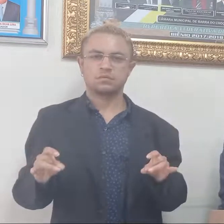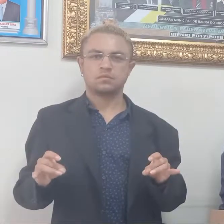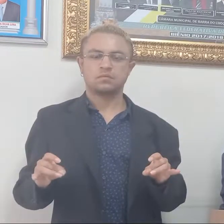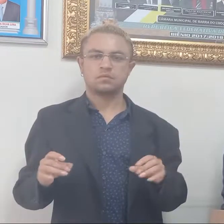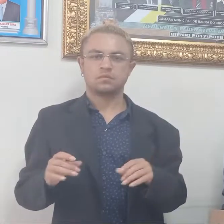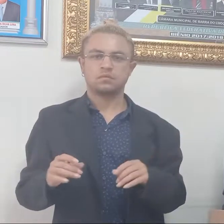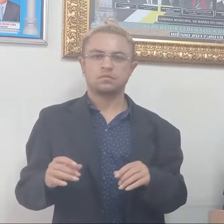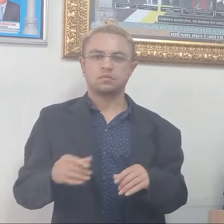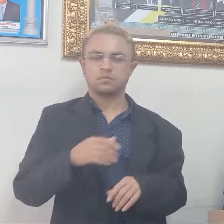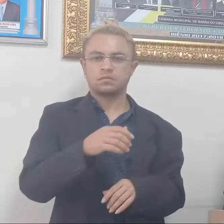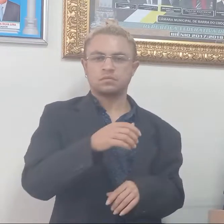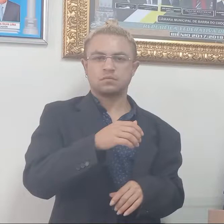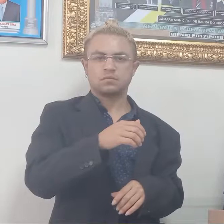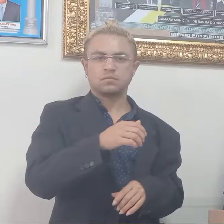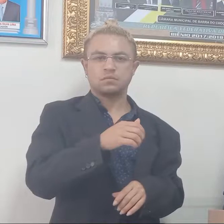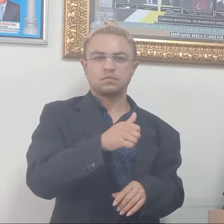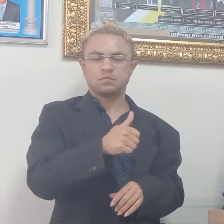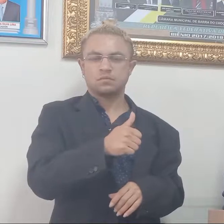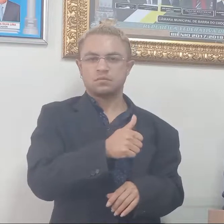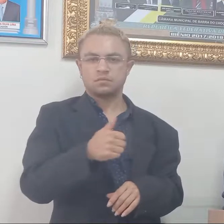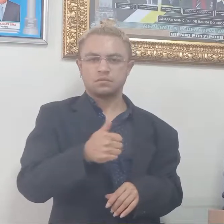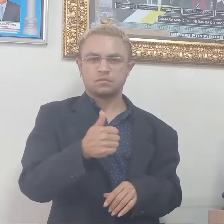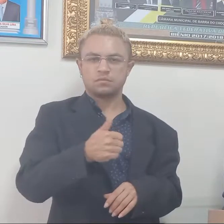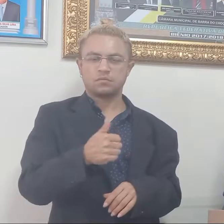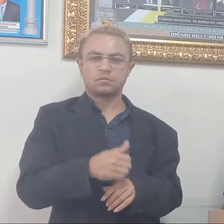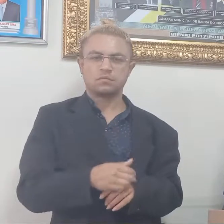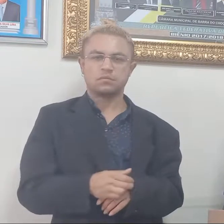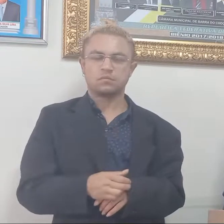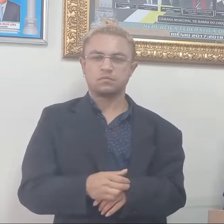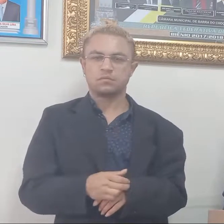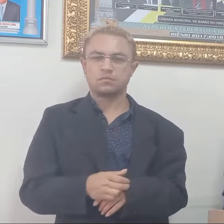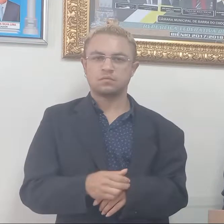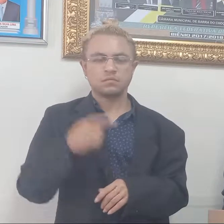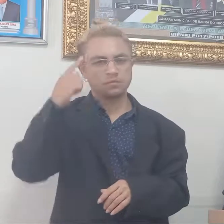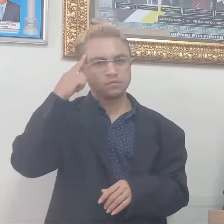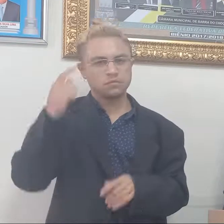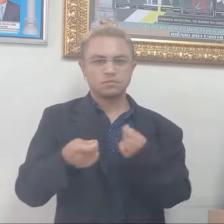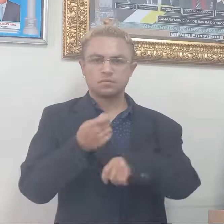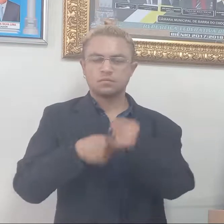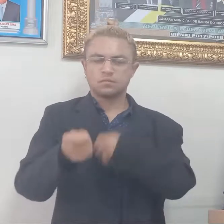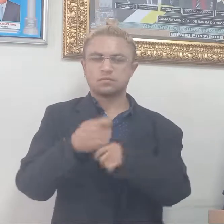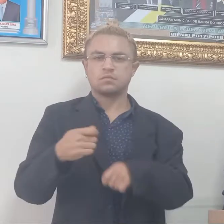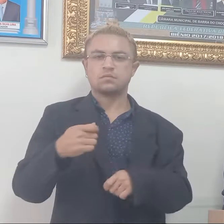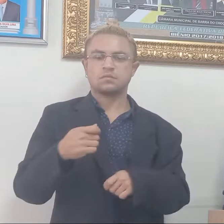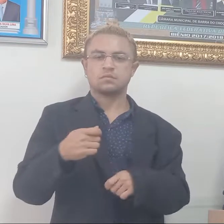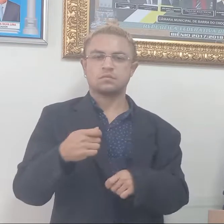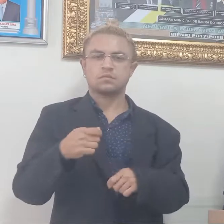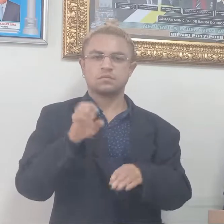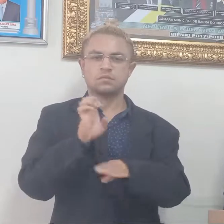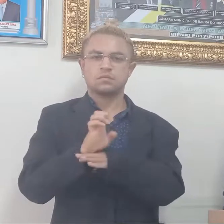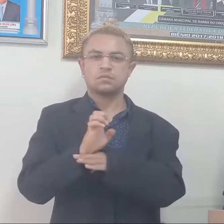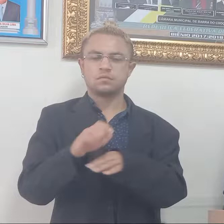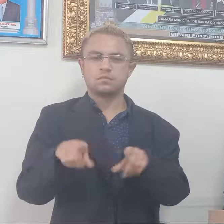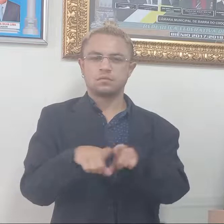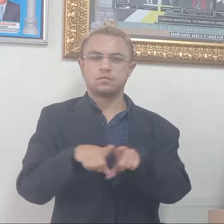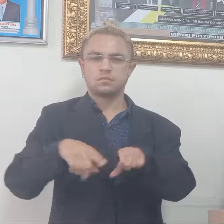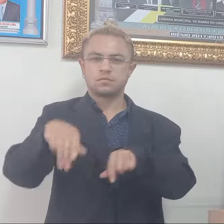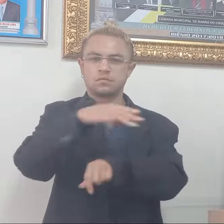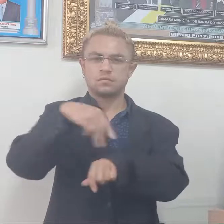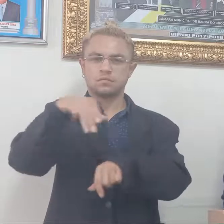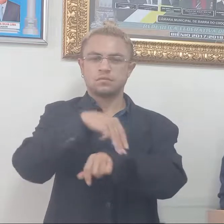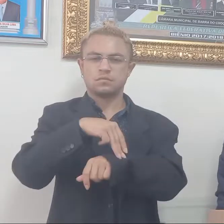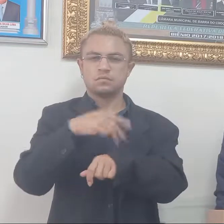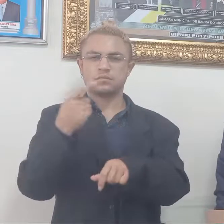primeiro, os recursos financeiros repassados pela União, aos estados, aos distritos federais, aos municípios, para pagamento de